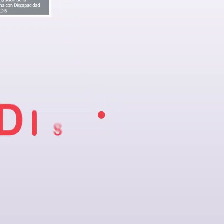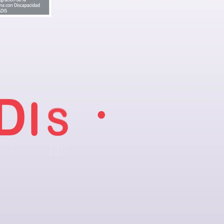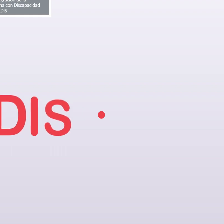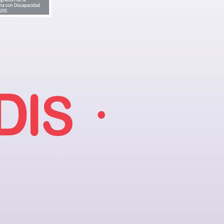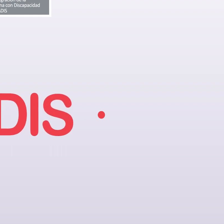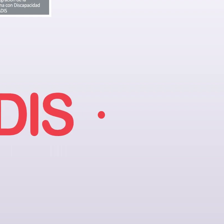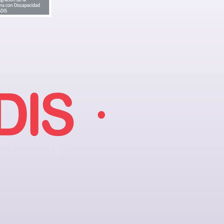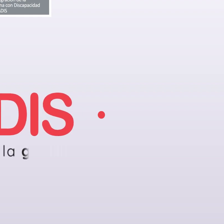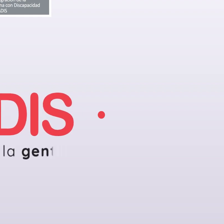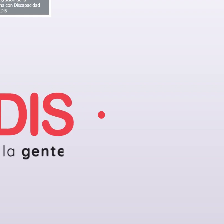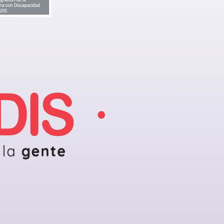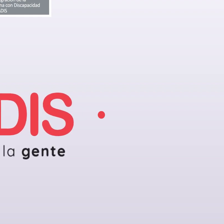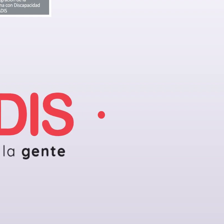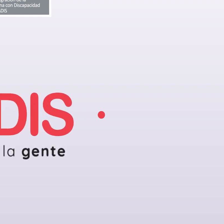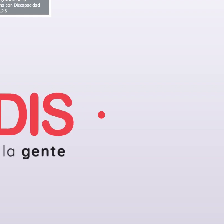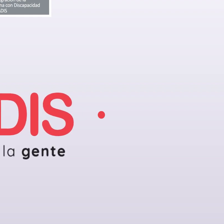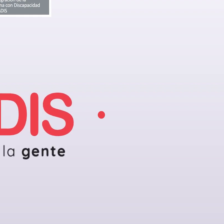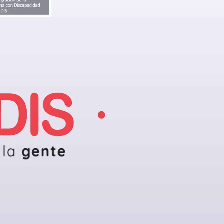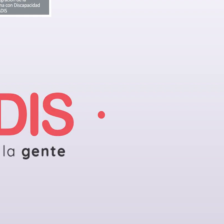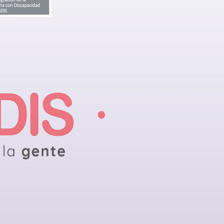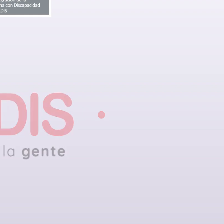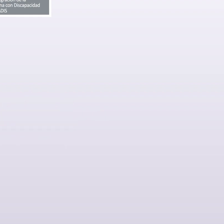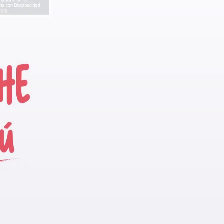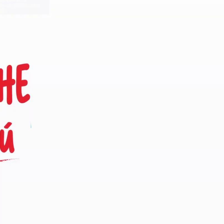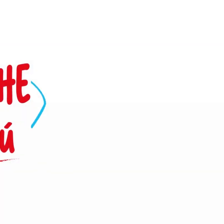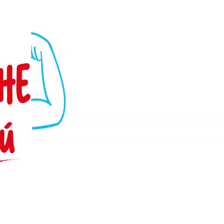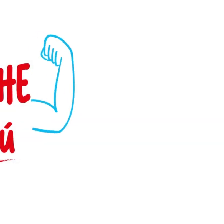Conadis, acercándose más a la gente.